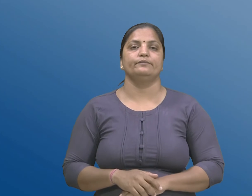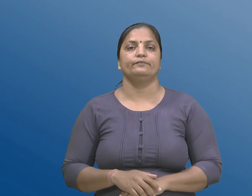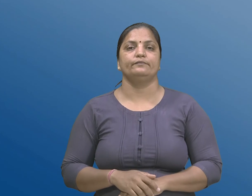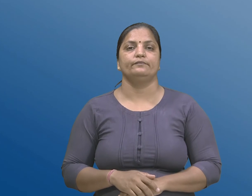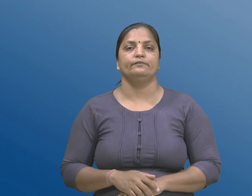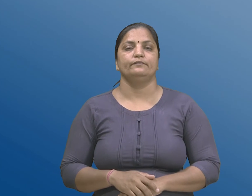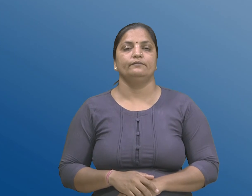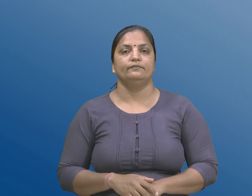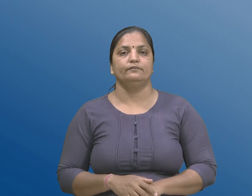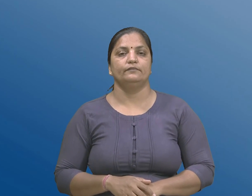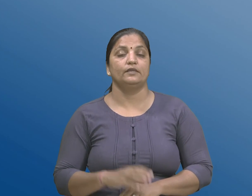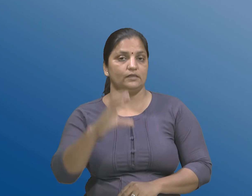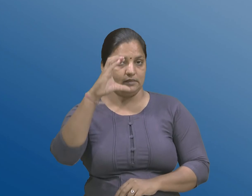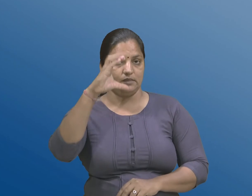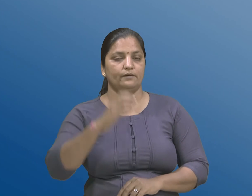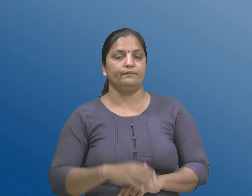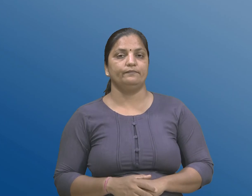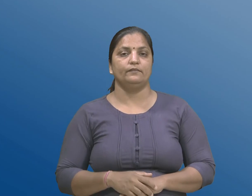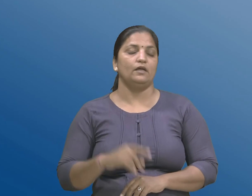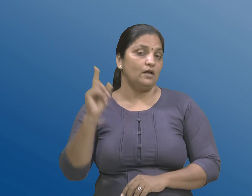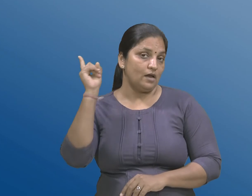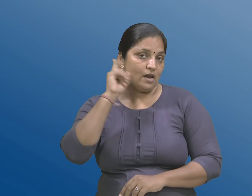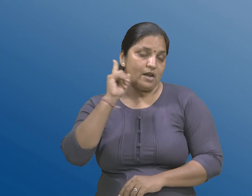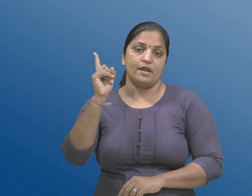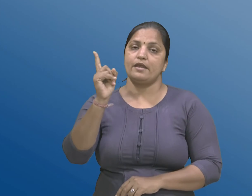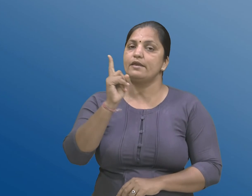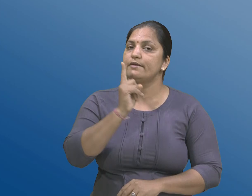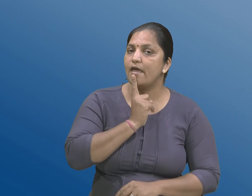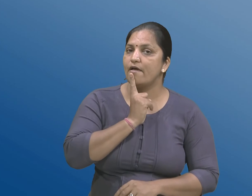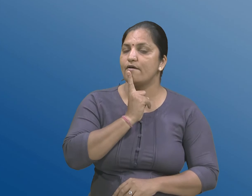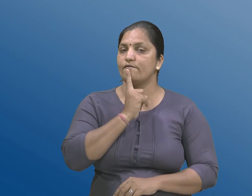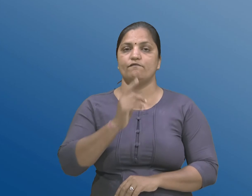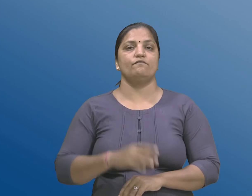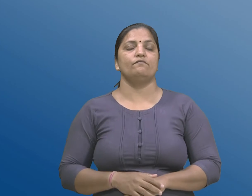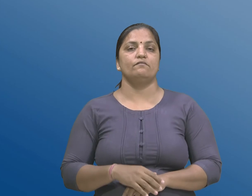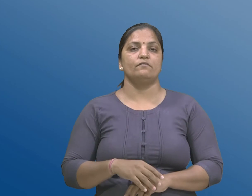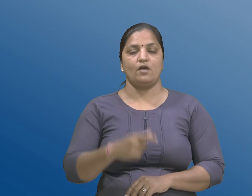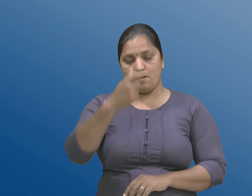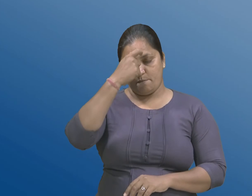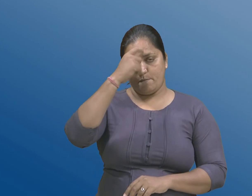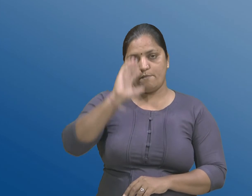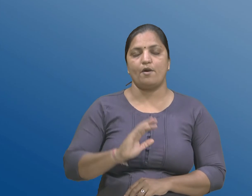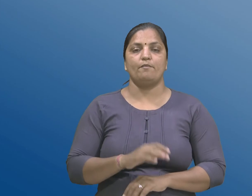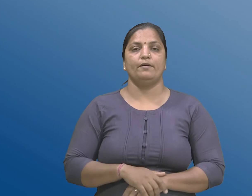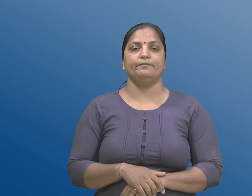c, स्रवण शक्तीनी खामी, a,